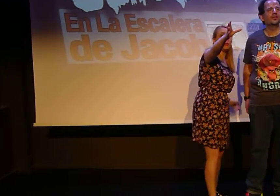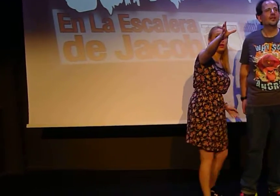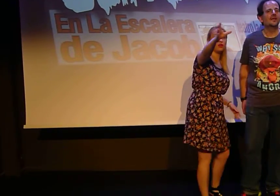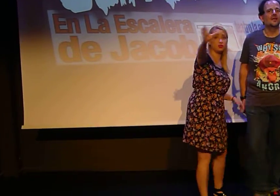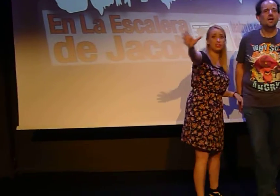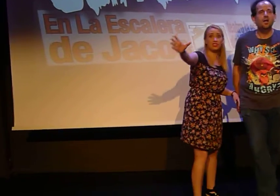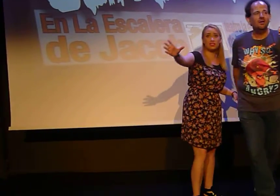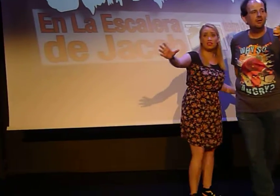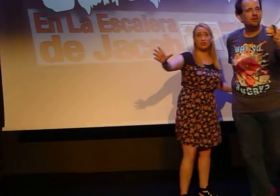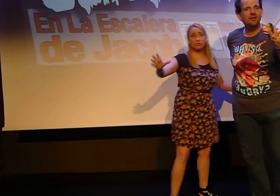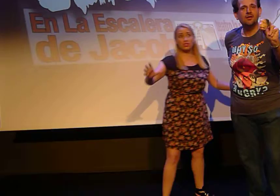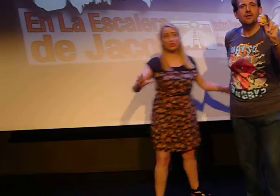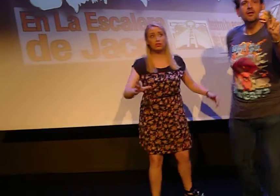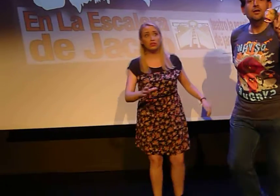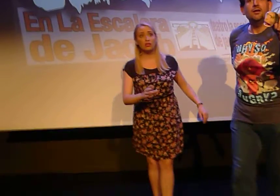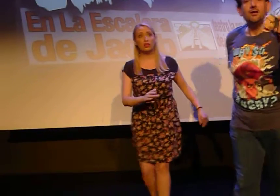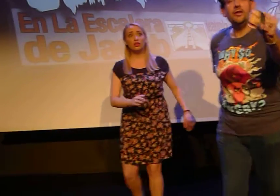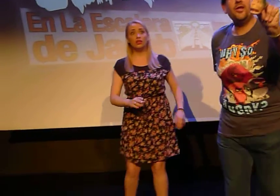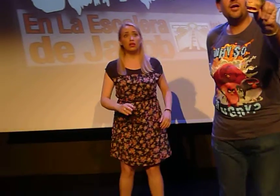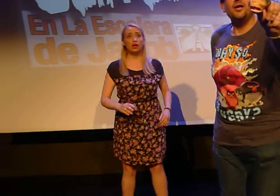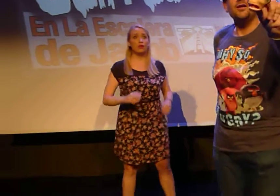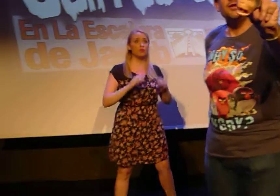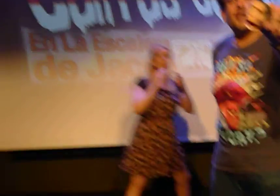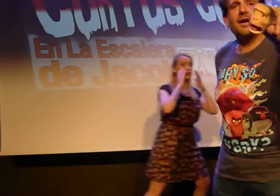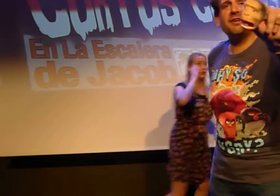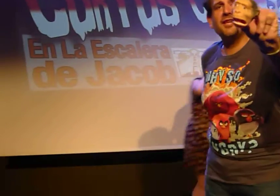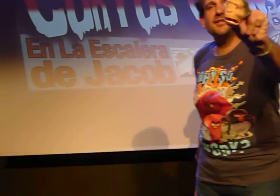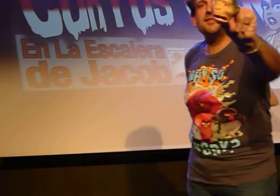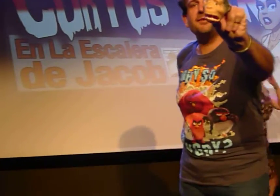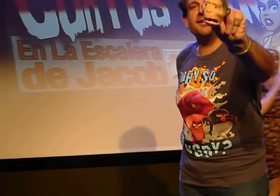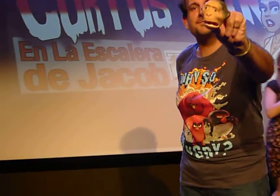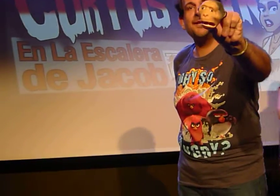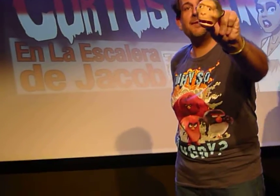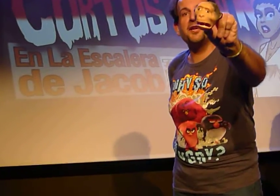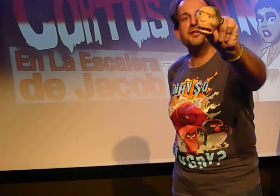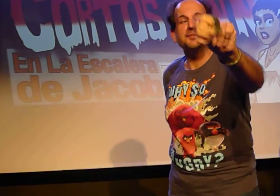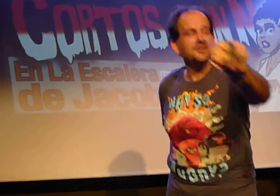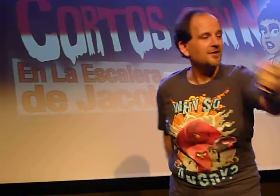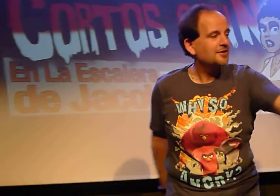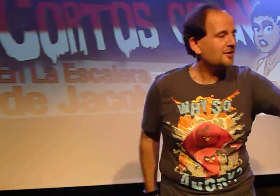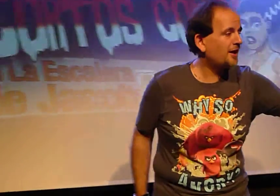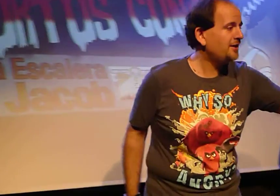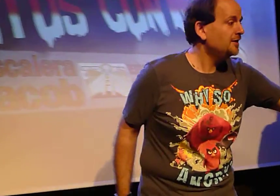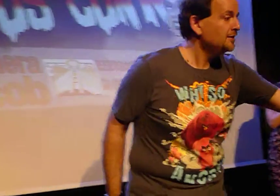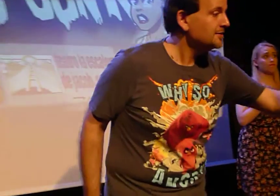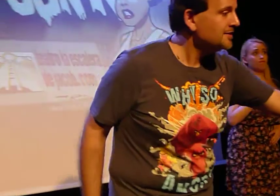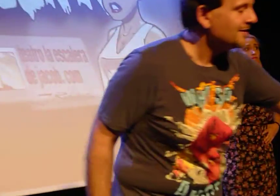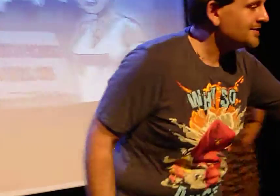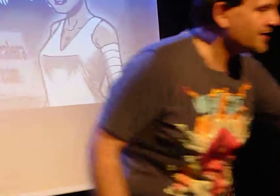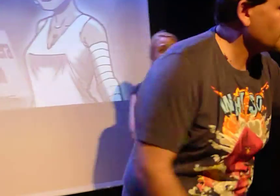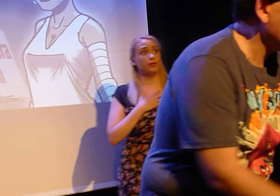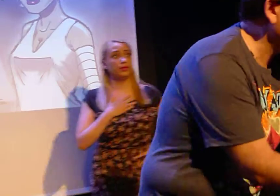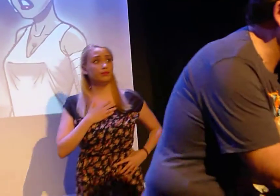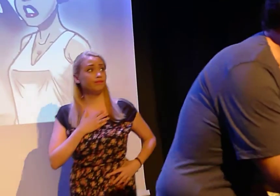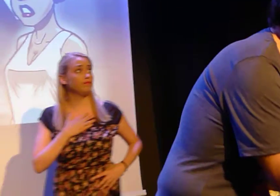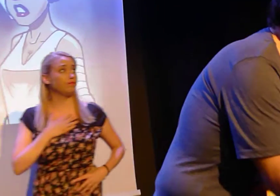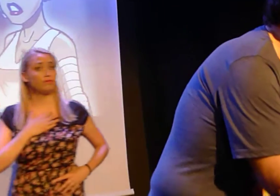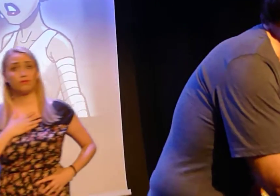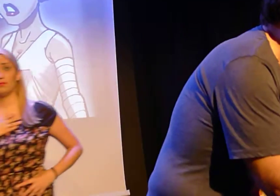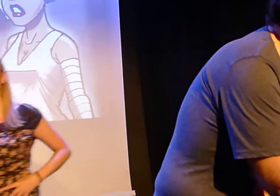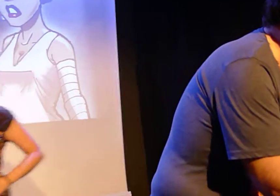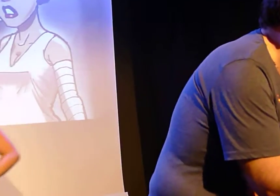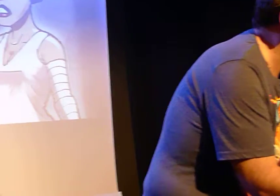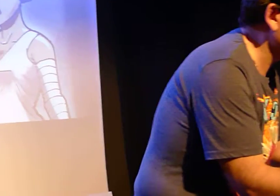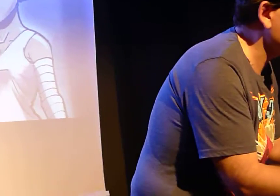mirad, mirad por ahí, no notáis nada extraño, en serio. ¡Anda! ¡La cabeza de Steven Spielberg! ¡Ay! ¡Señor Coppola!